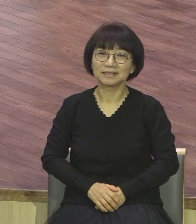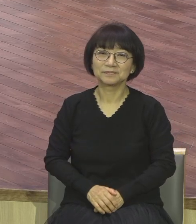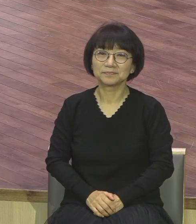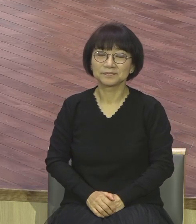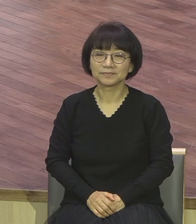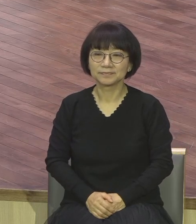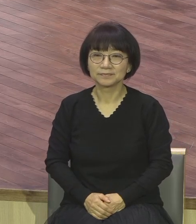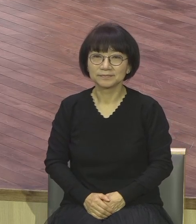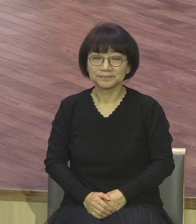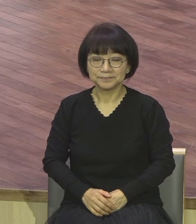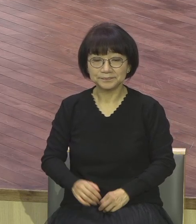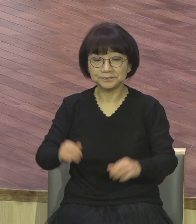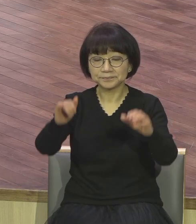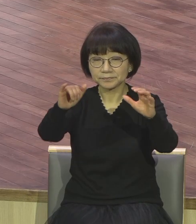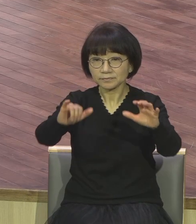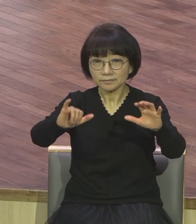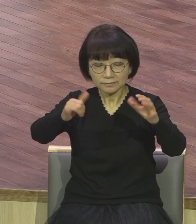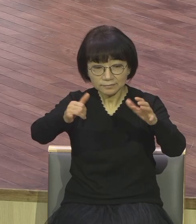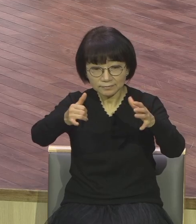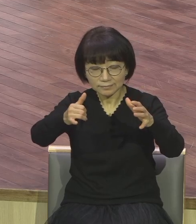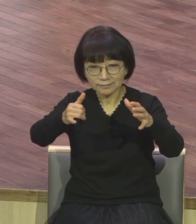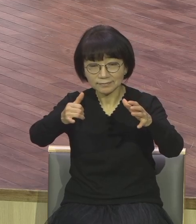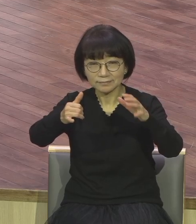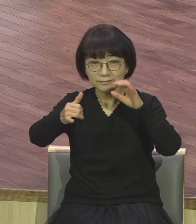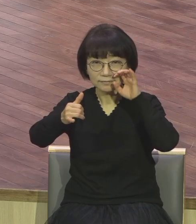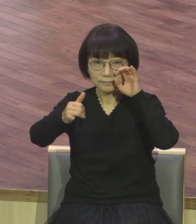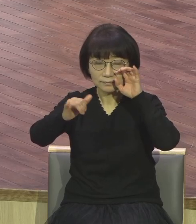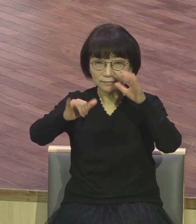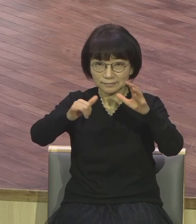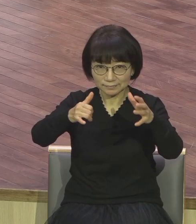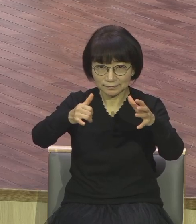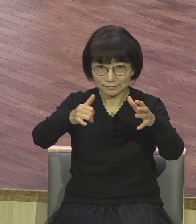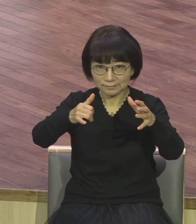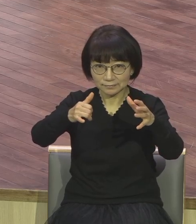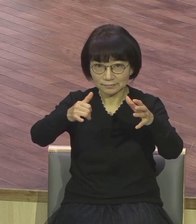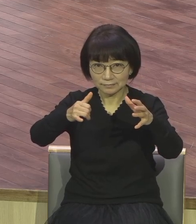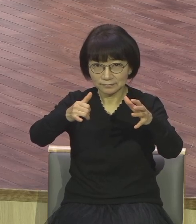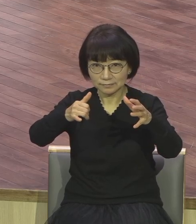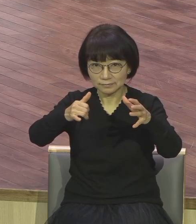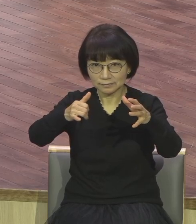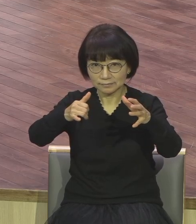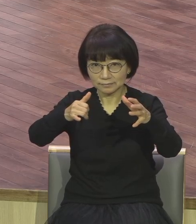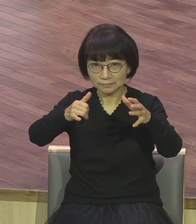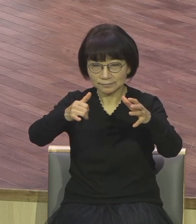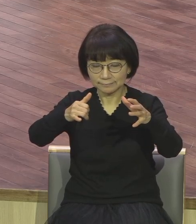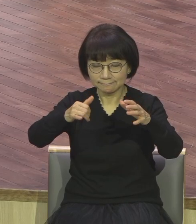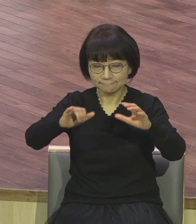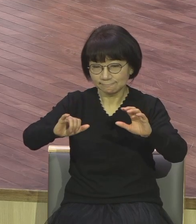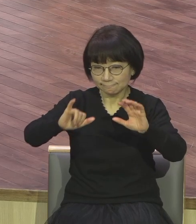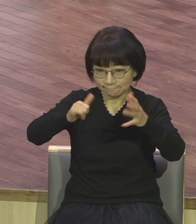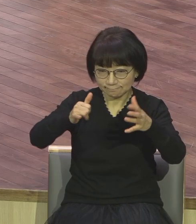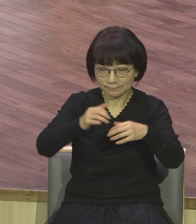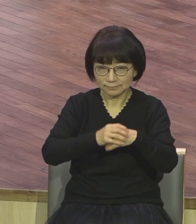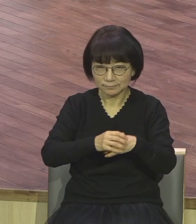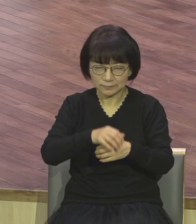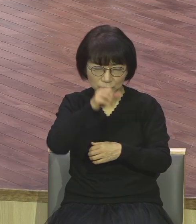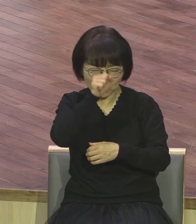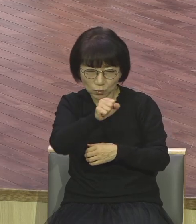현장이에요 그래서 믿음에 전진할 수 있는 이런 환경 속에서 플랫폼이 돼야 돼요 도리어 여러분은 믿음을